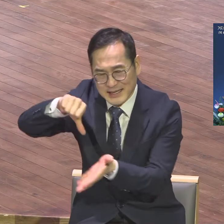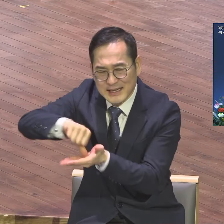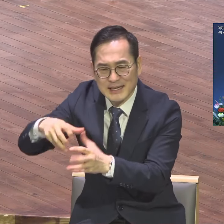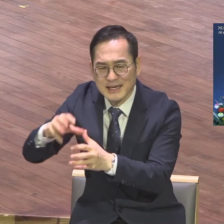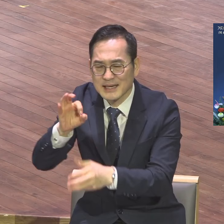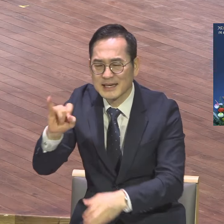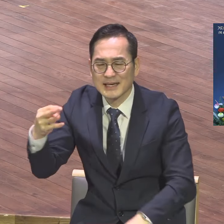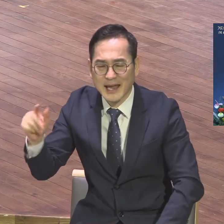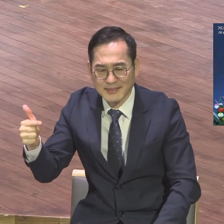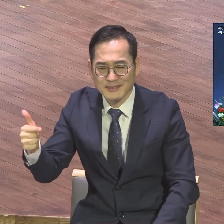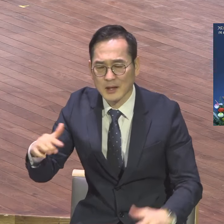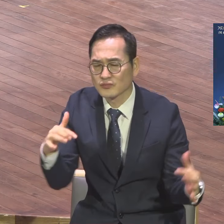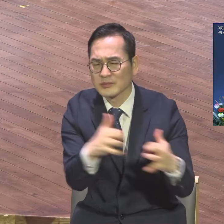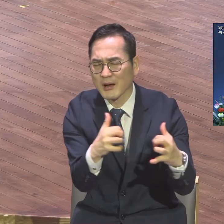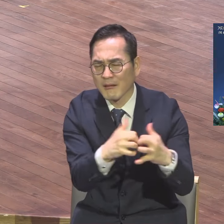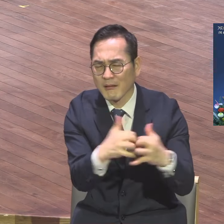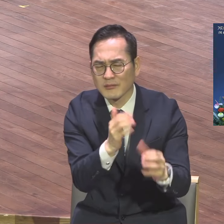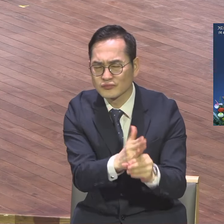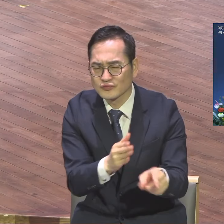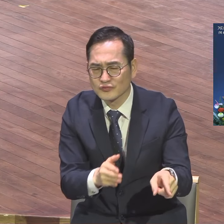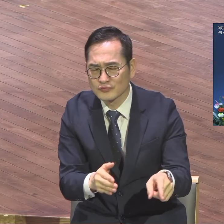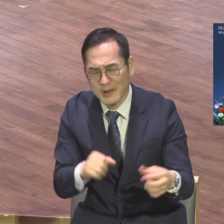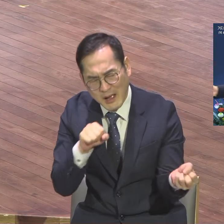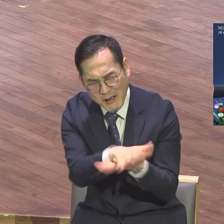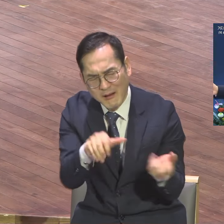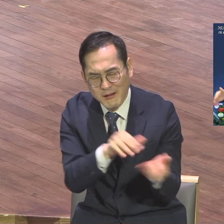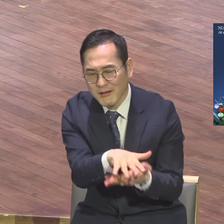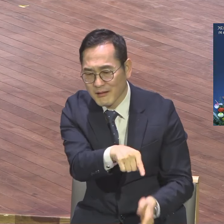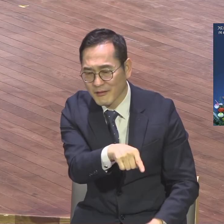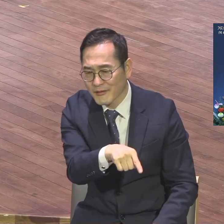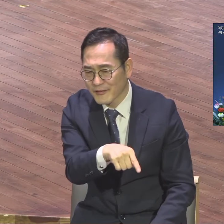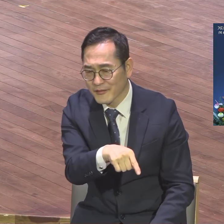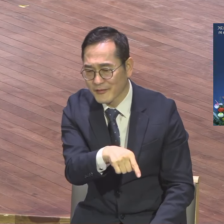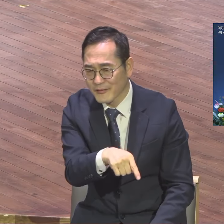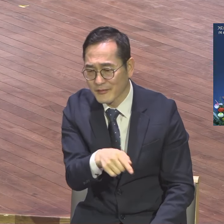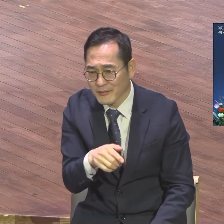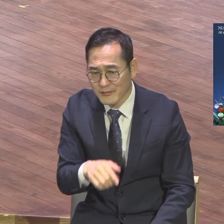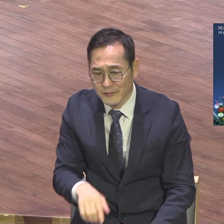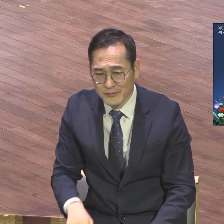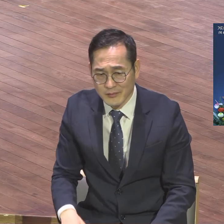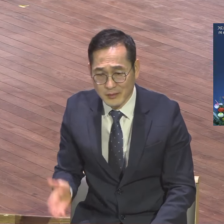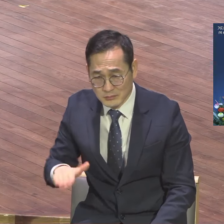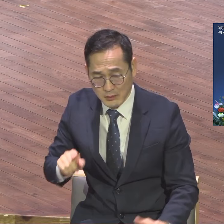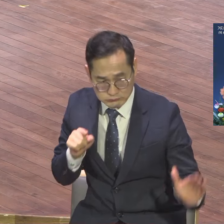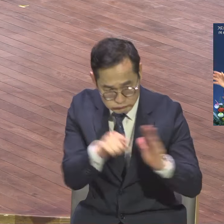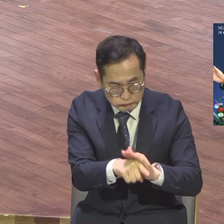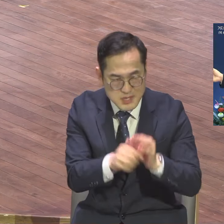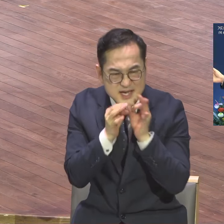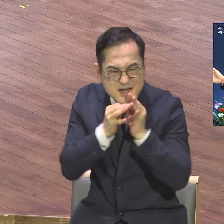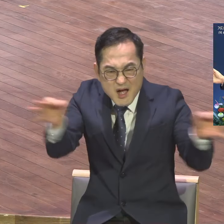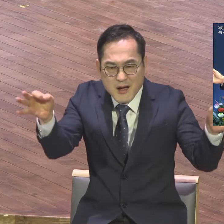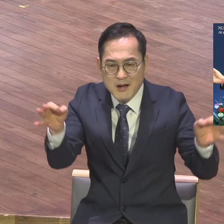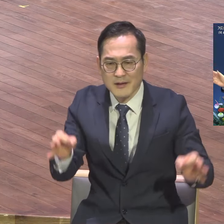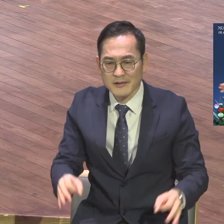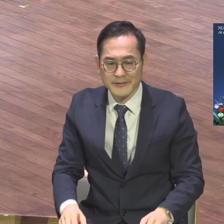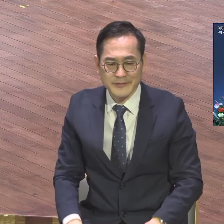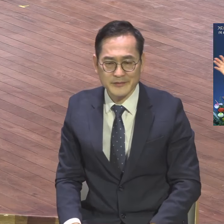현장에서 그렇게 외치고 있는 기독교 현장에 있어요. 정문식 성교사 거기서